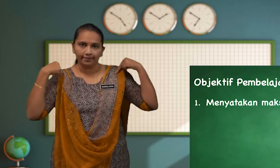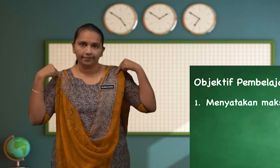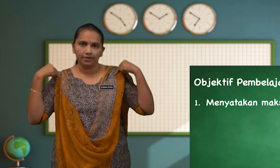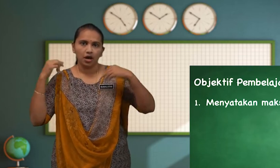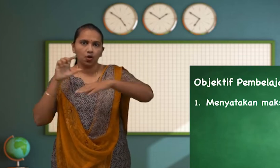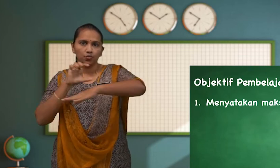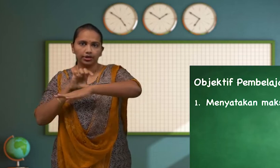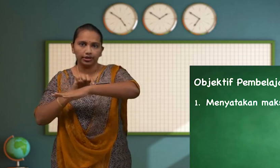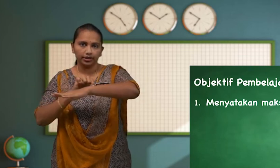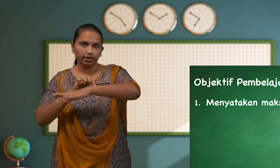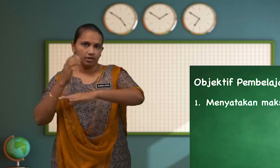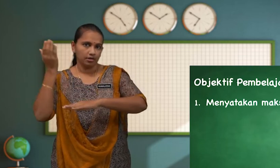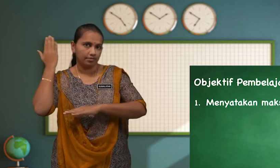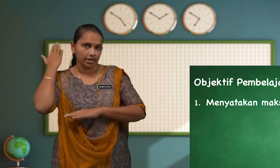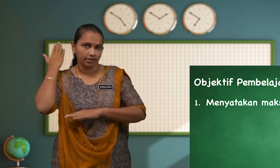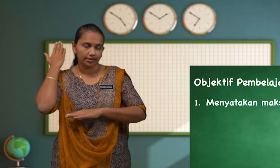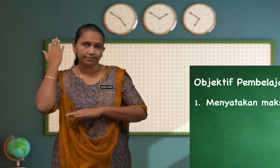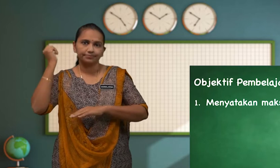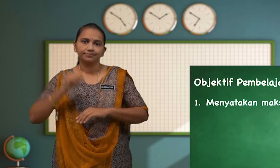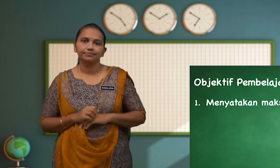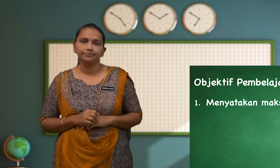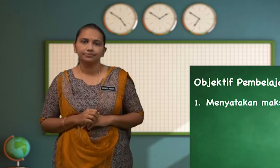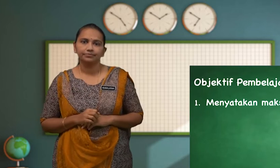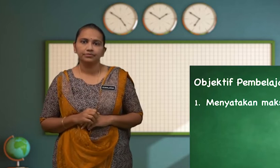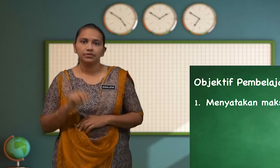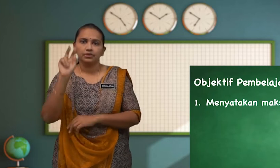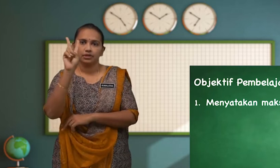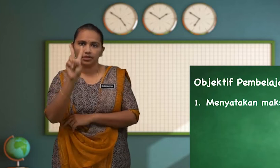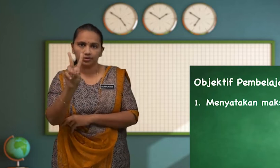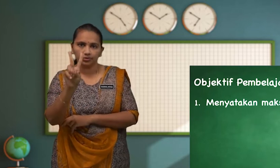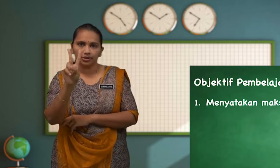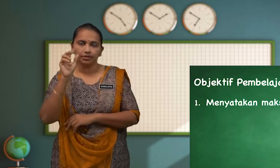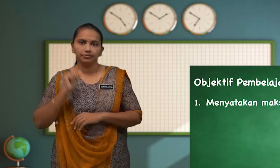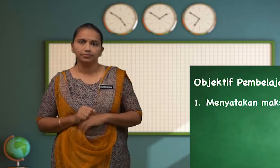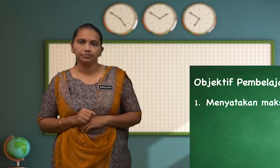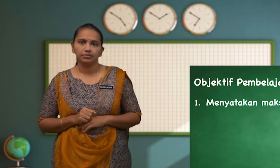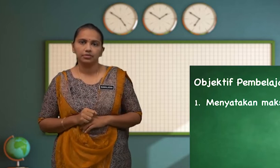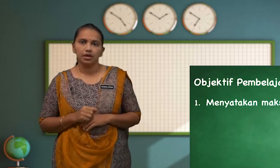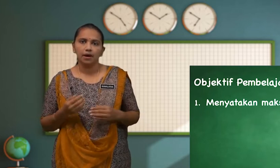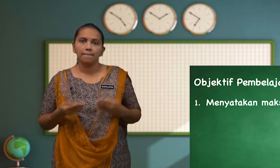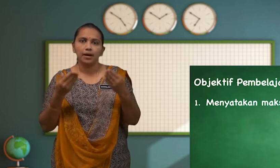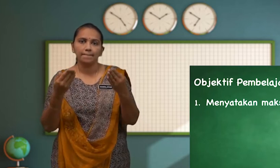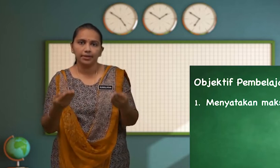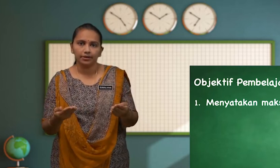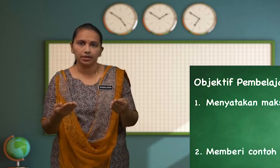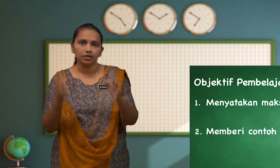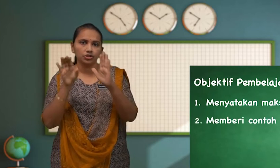Wertebrata Kedua Kedua, memberi